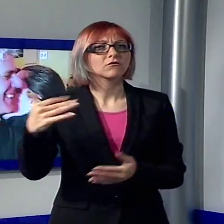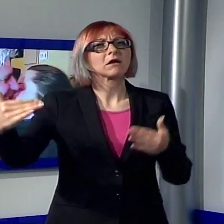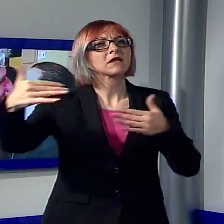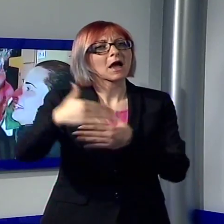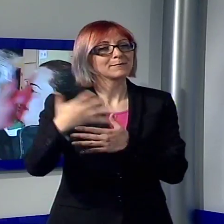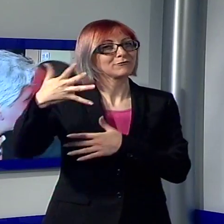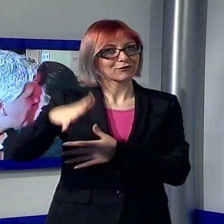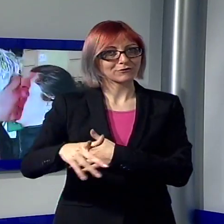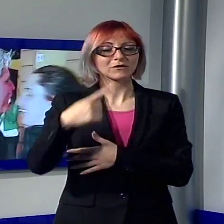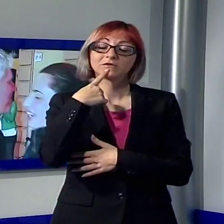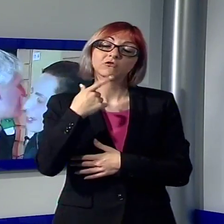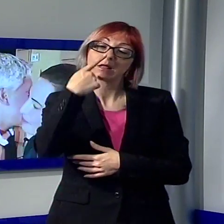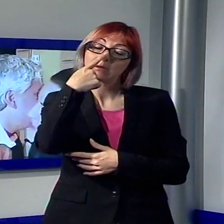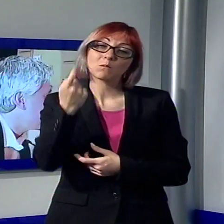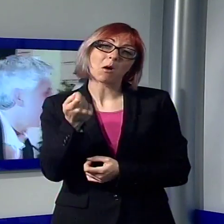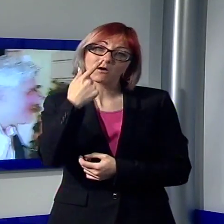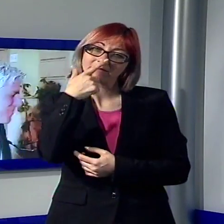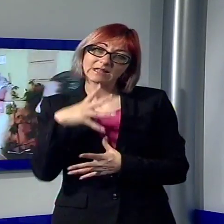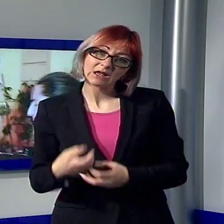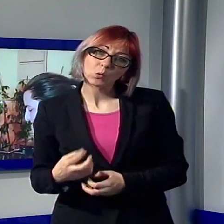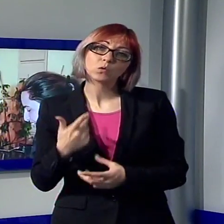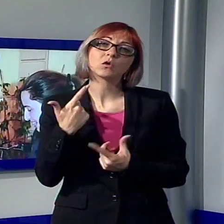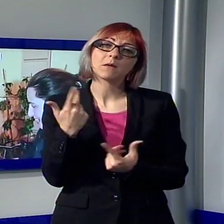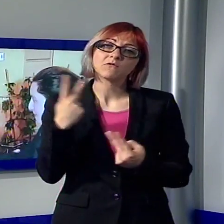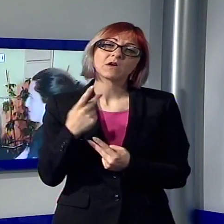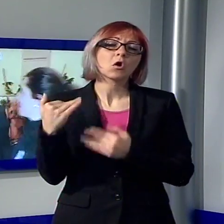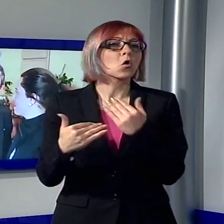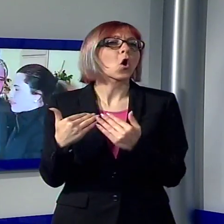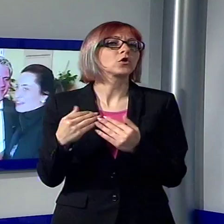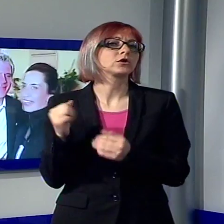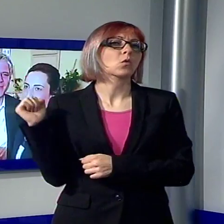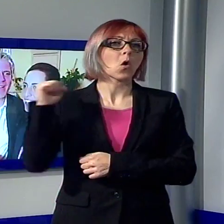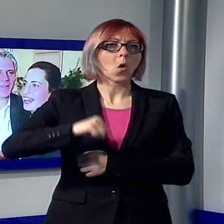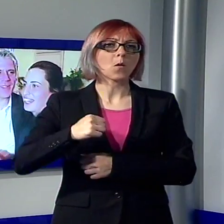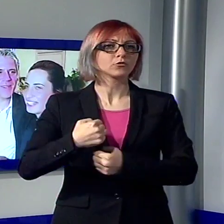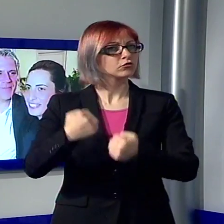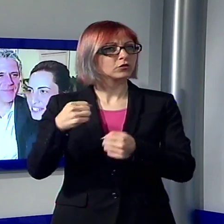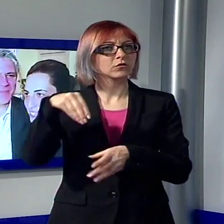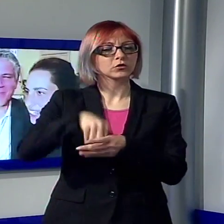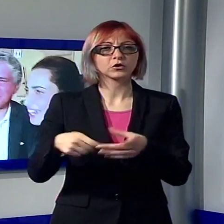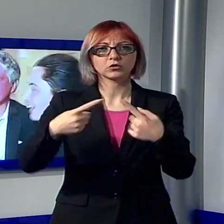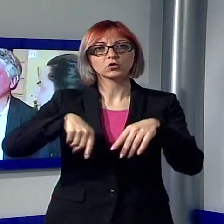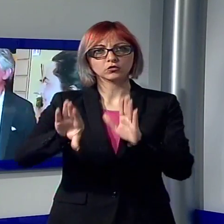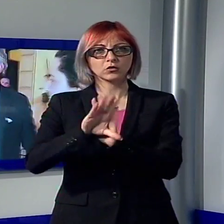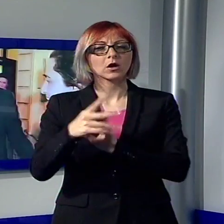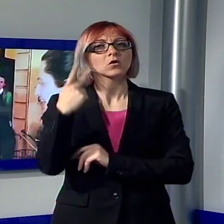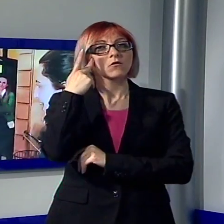propria delusione ma ha anche garantito un'opposizione forte in Consiglio Comunale. Ed ecco la composizione della nuova assemblea.